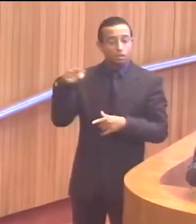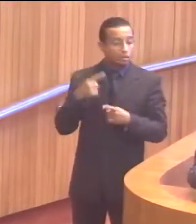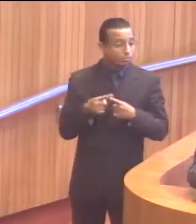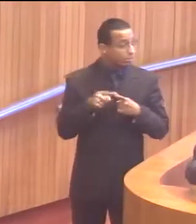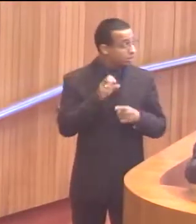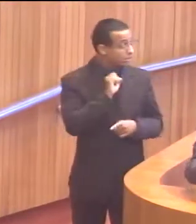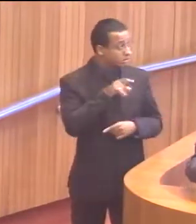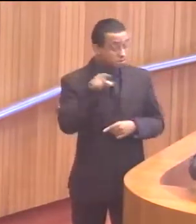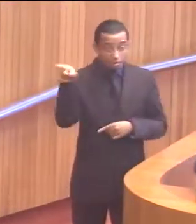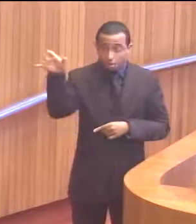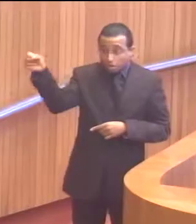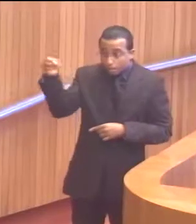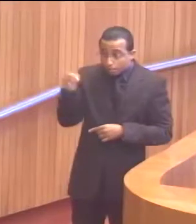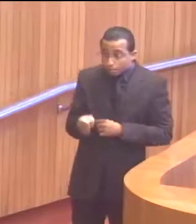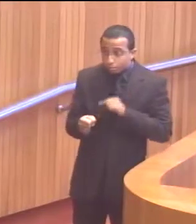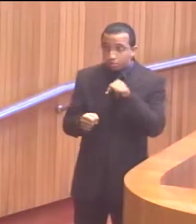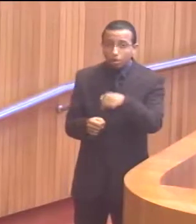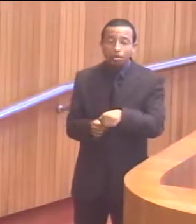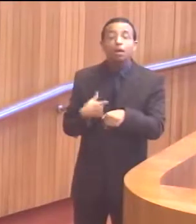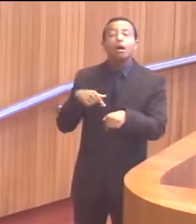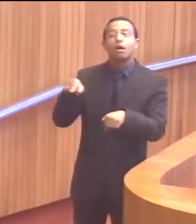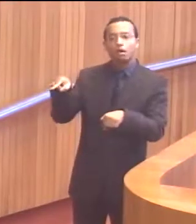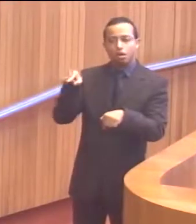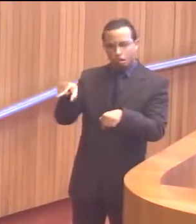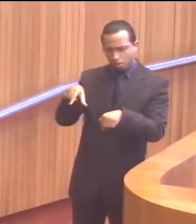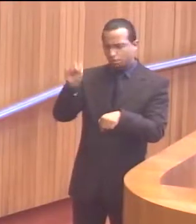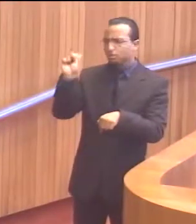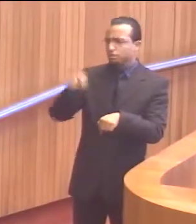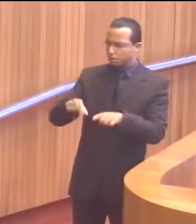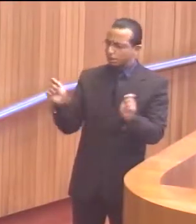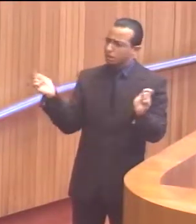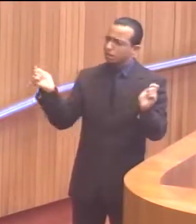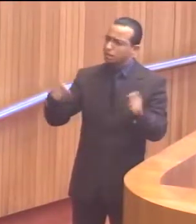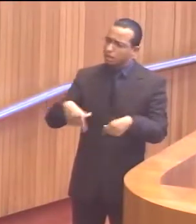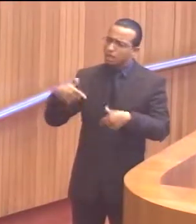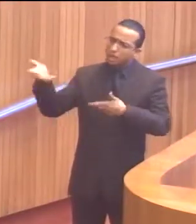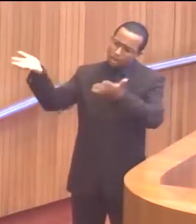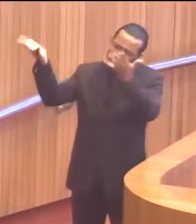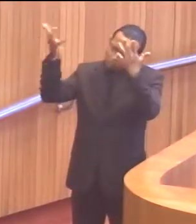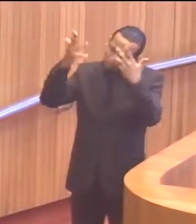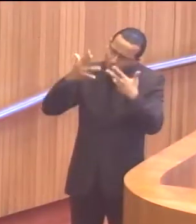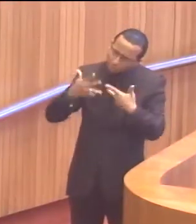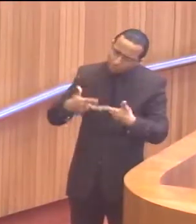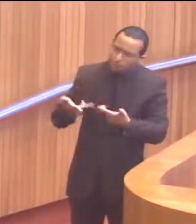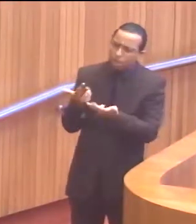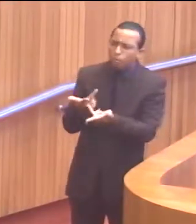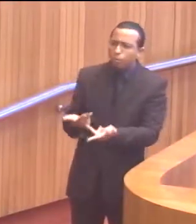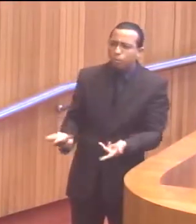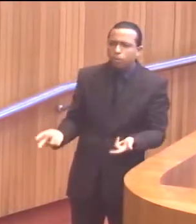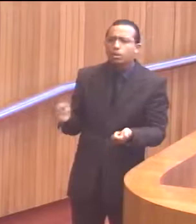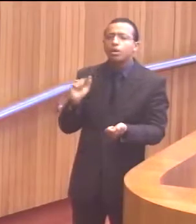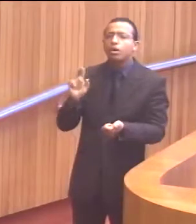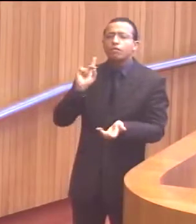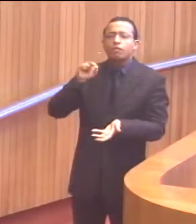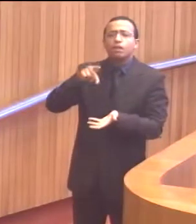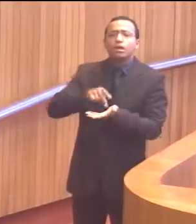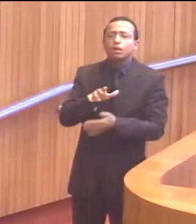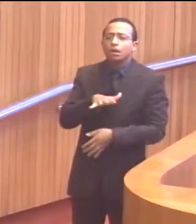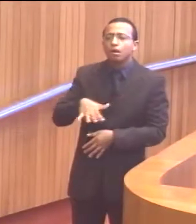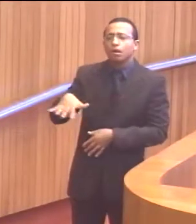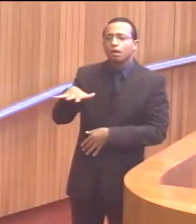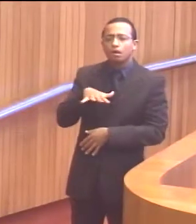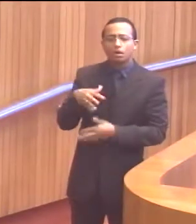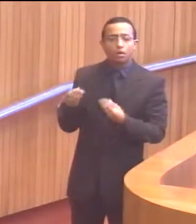Porque se ele viesse aqui, ele teria condições de explicar para nós a real